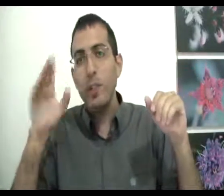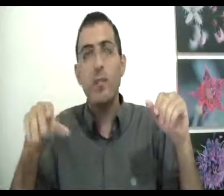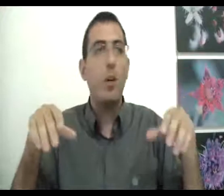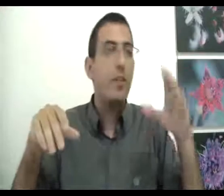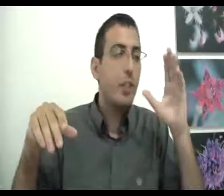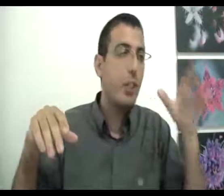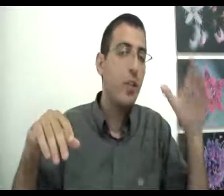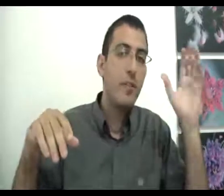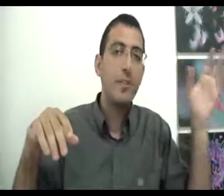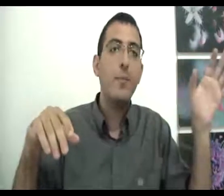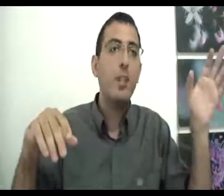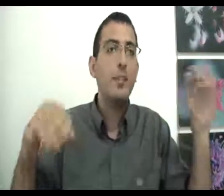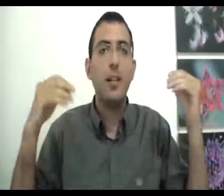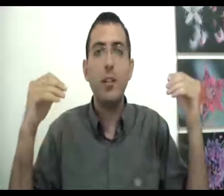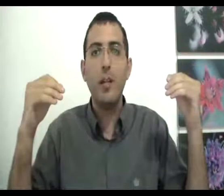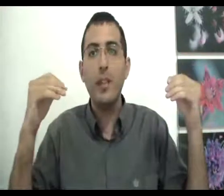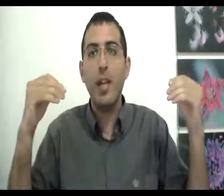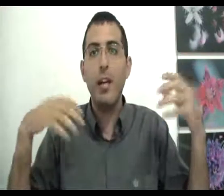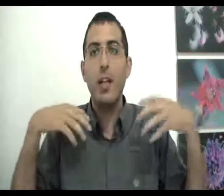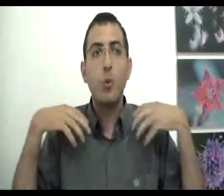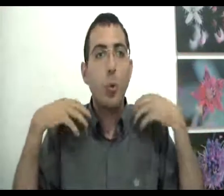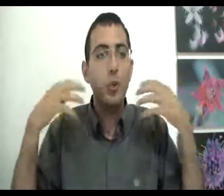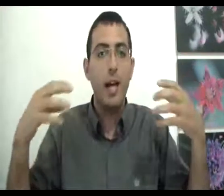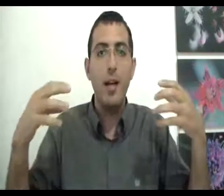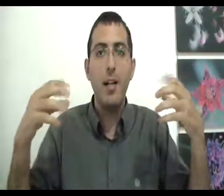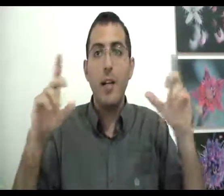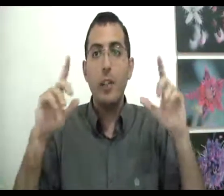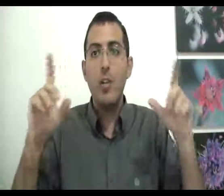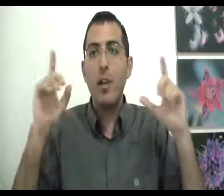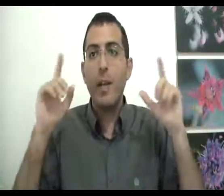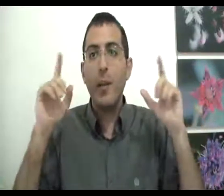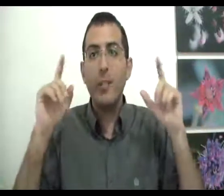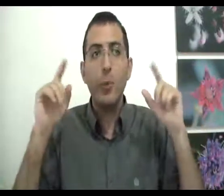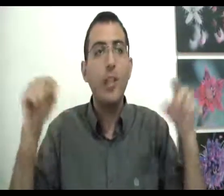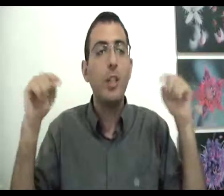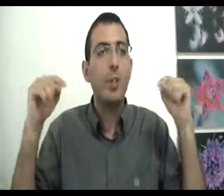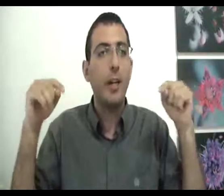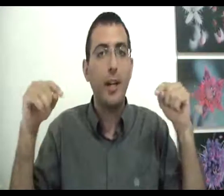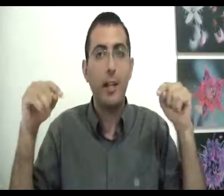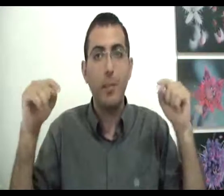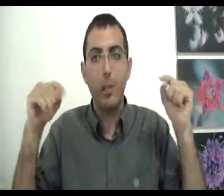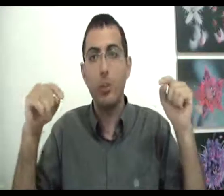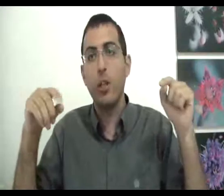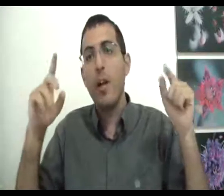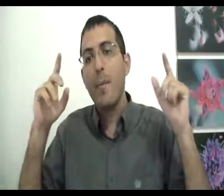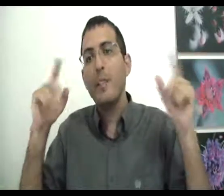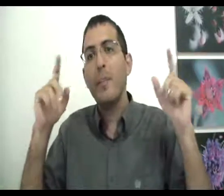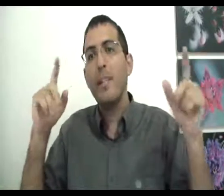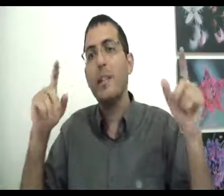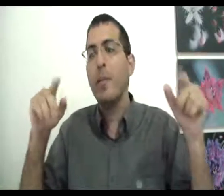שבוע או לפני שנה או לפני 20 שנה, זה לא יותר מאשר תחושה שיש לו לגבי תמונה שיש לו כרגע בראש מה שזה בעצם אומר